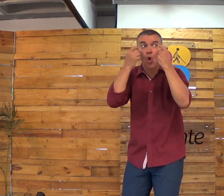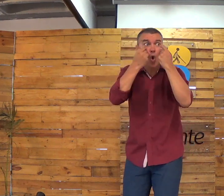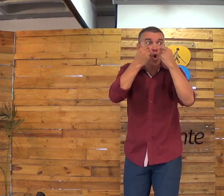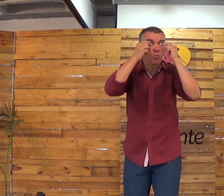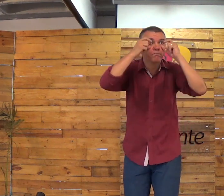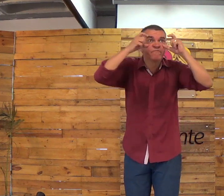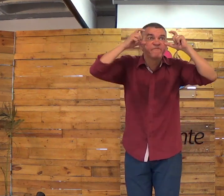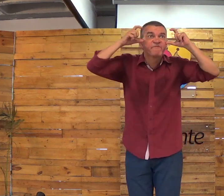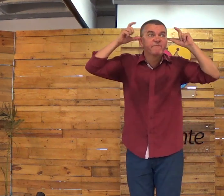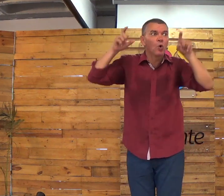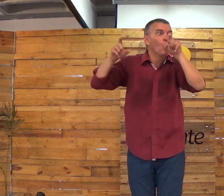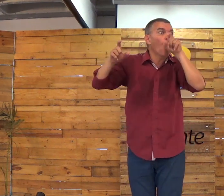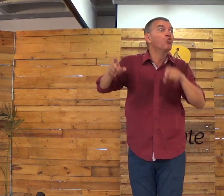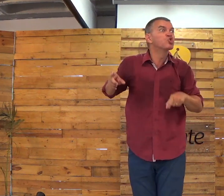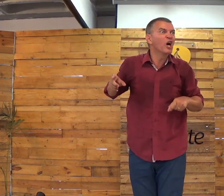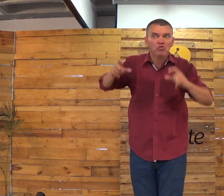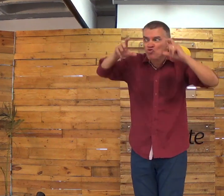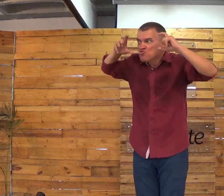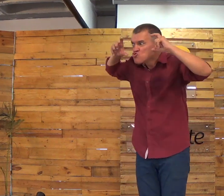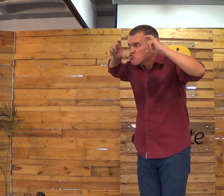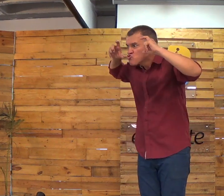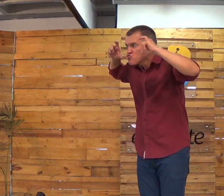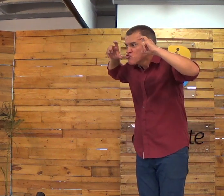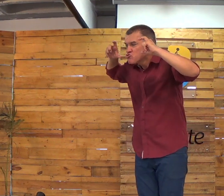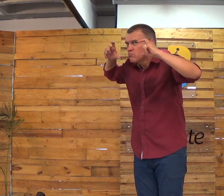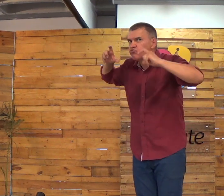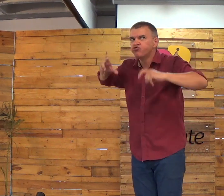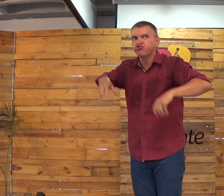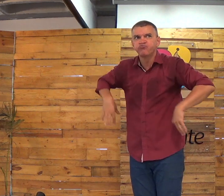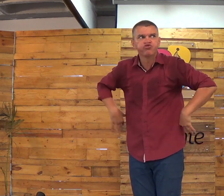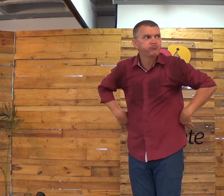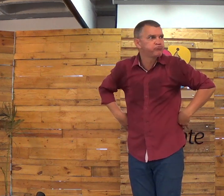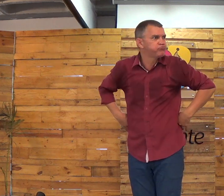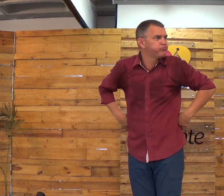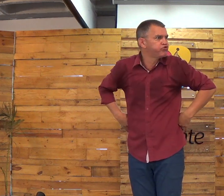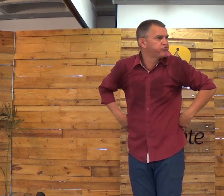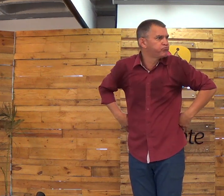Olha a palavra de Deus. Abre o seu olho. Esse olho te corruja, sabe? Presta atenção.